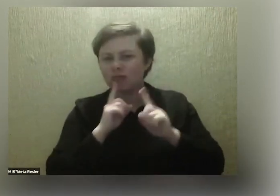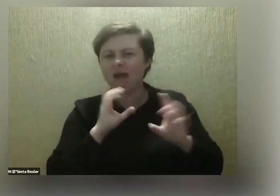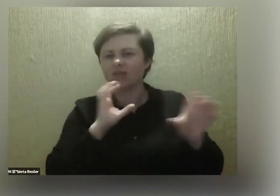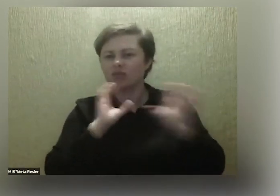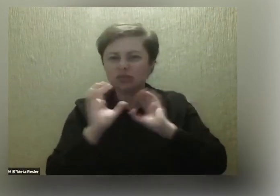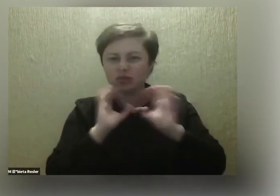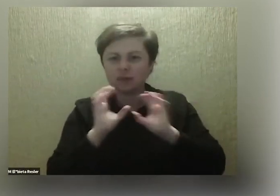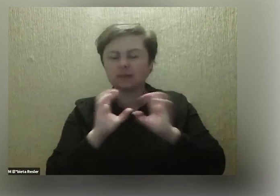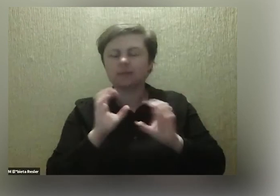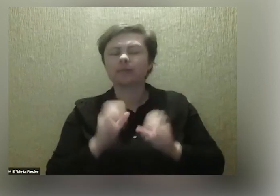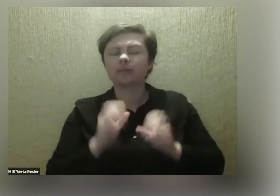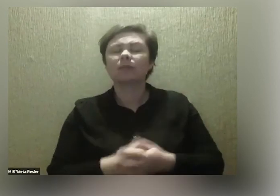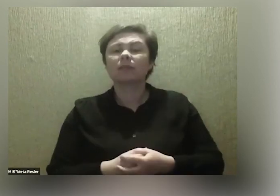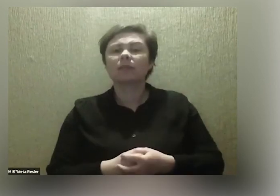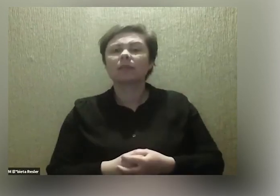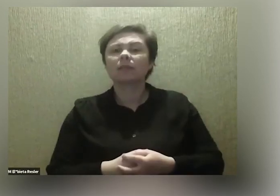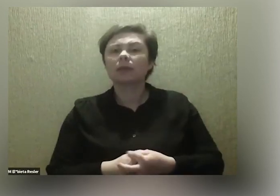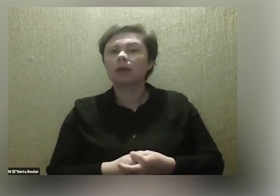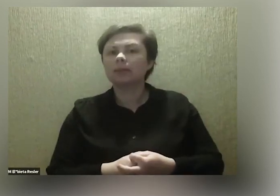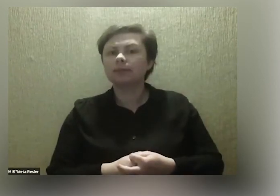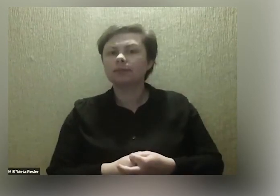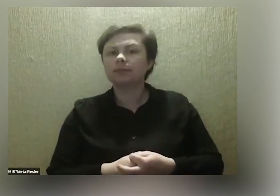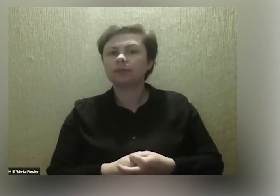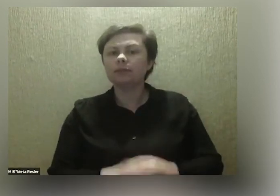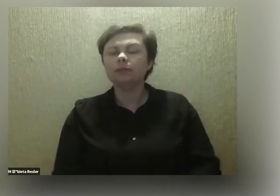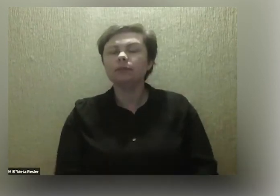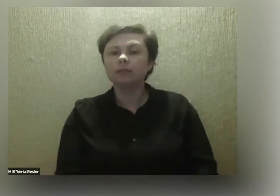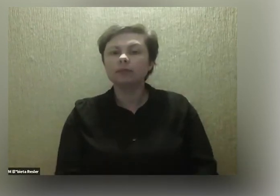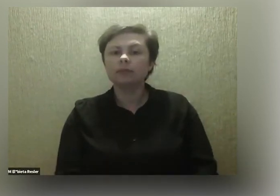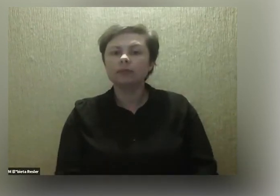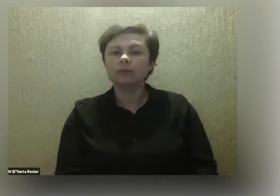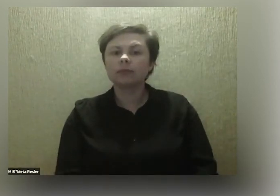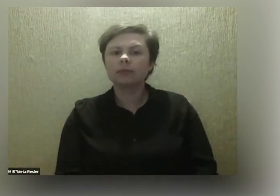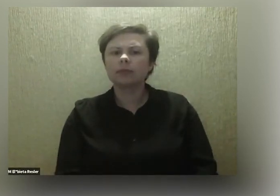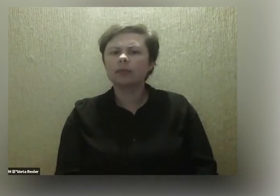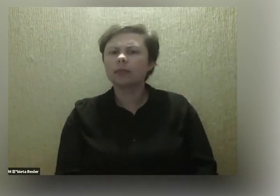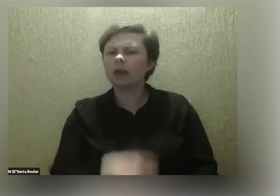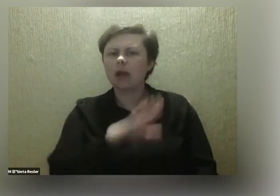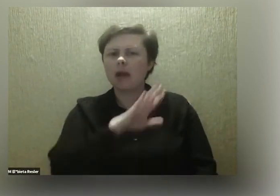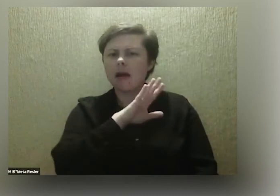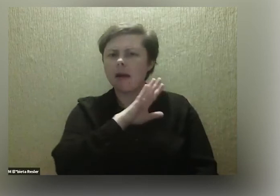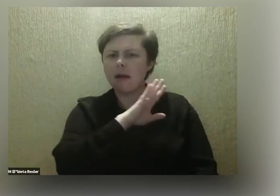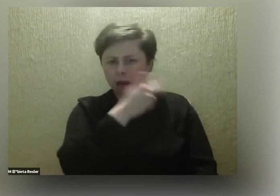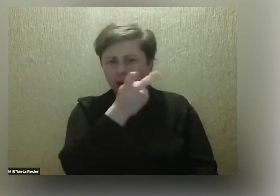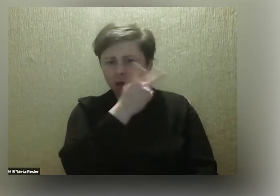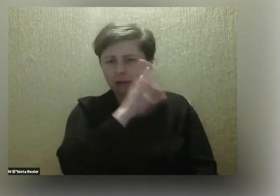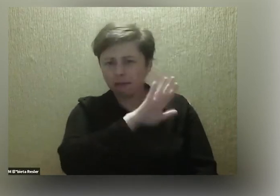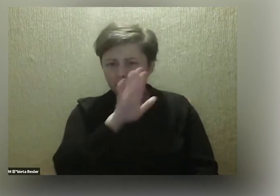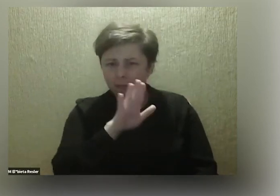kawałku łony, nie? Ty bądź uprzejmy. Tak, też, tak. A macie wiarę w jakieś